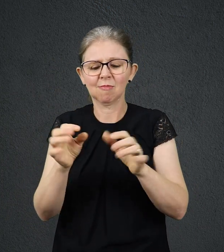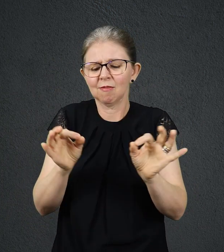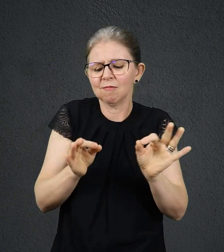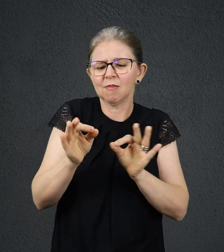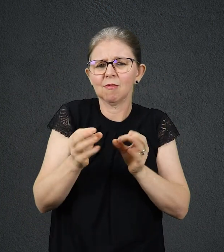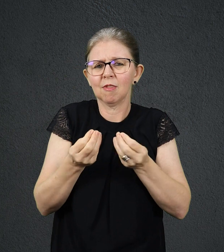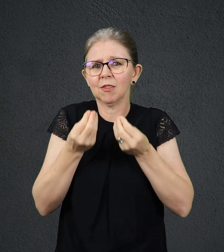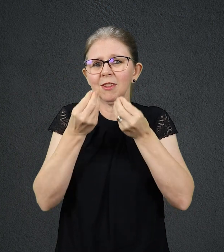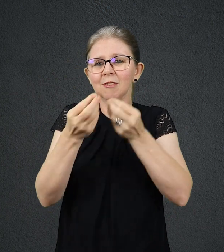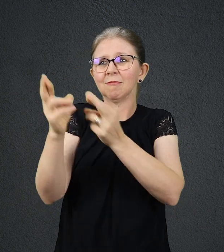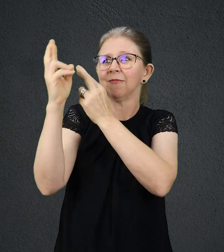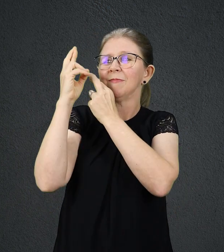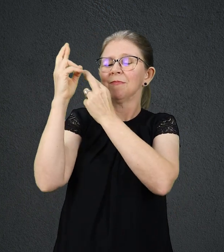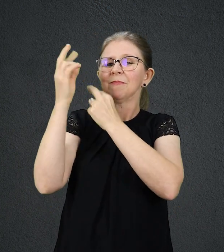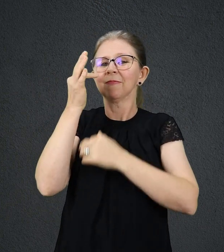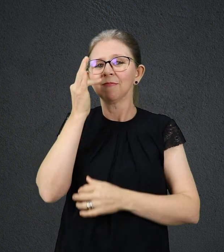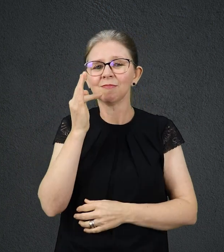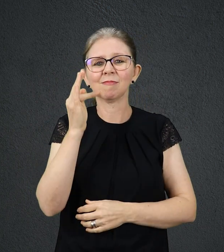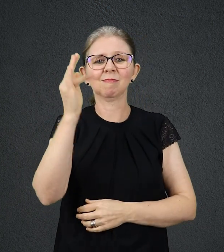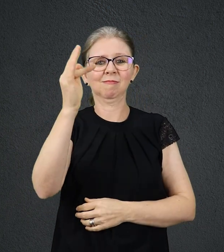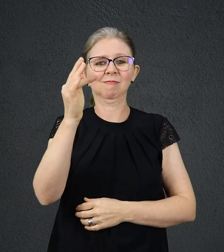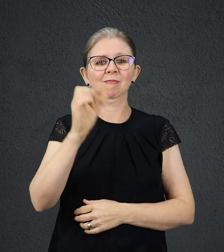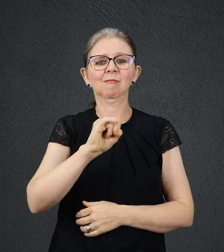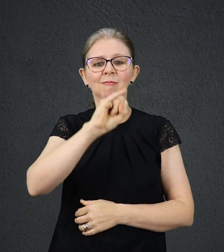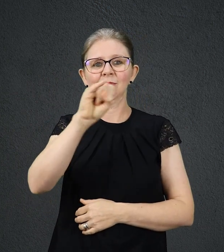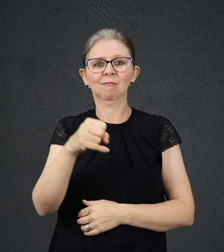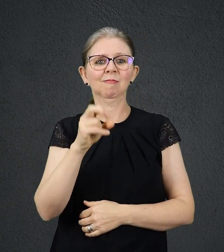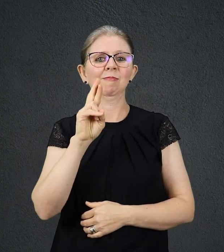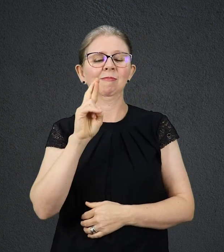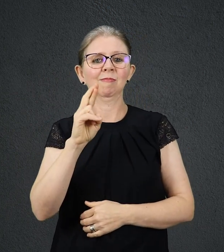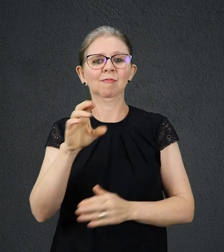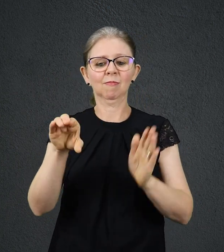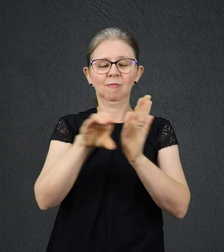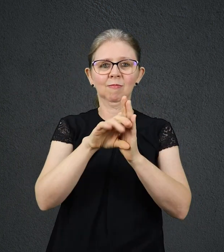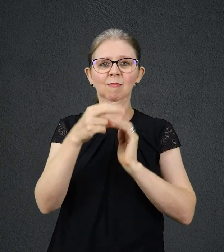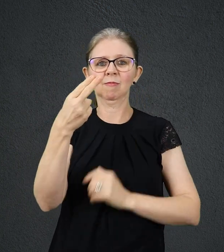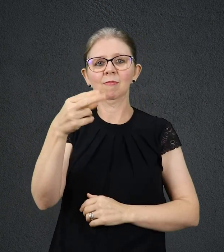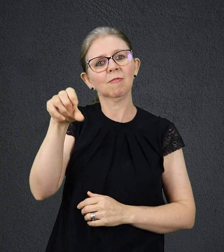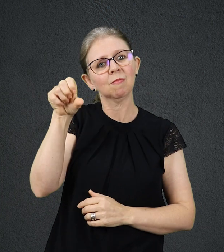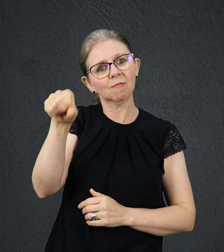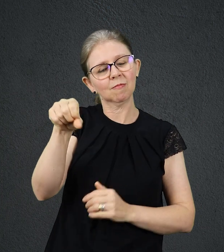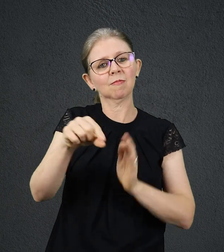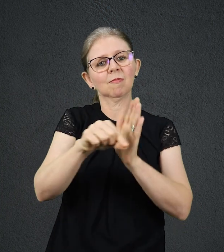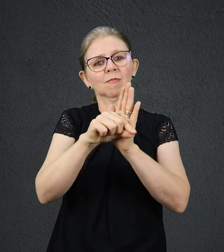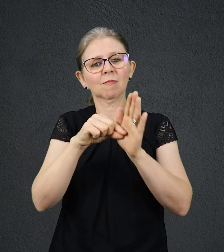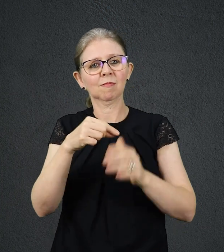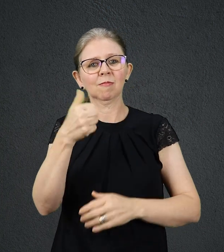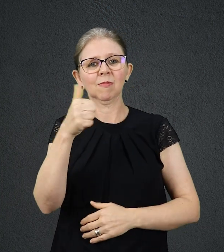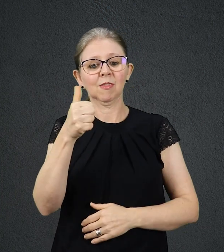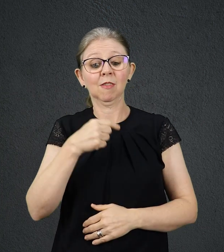esperança e um futuro. Jeremias capítulo 29, versículo 11. Desde menino, sempre